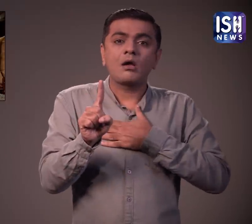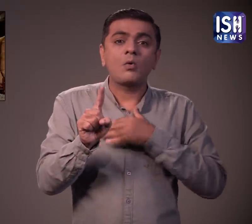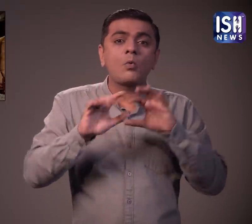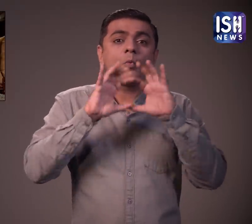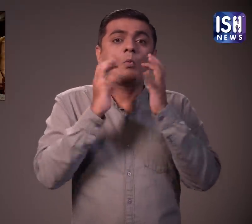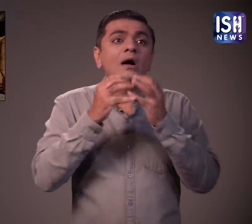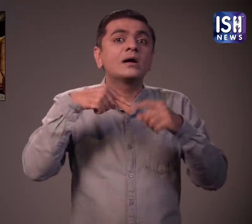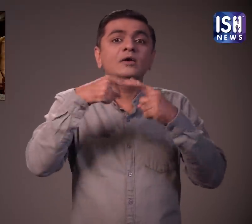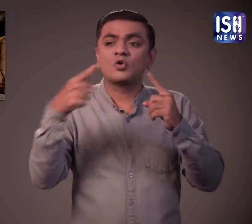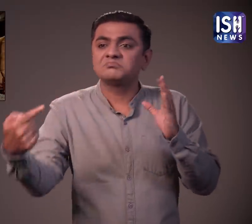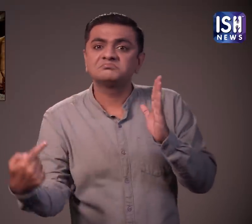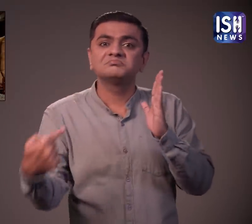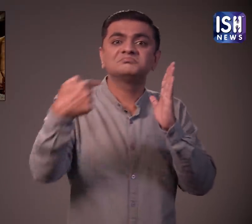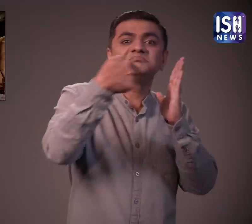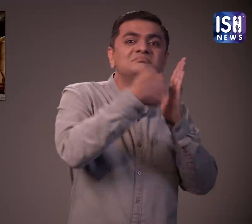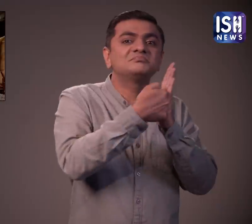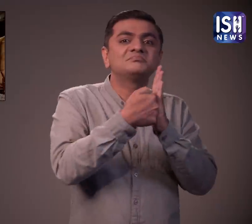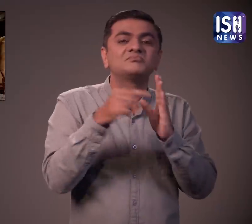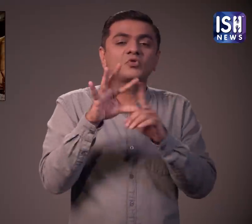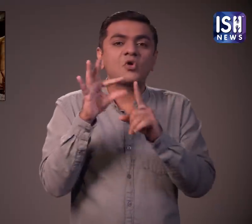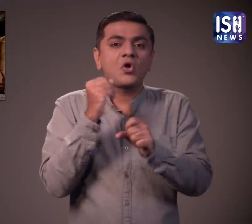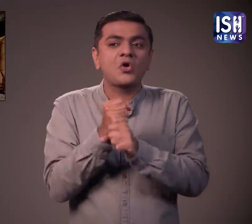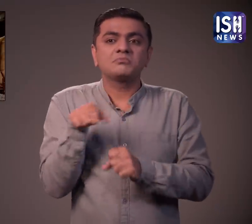इसका नाम वर्ल्ड रेकॉर्ड में दर्ज है,